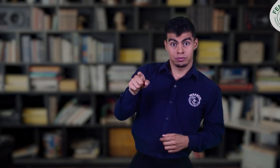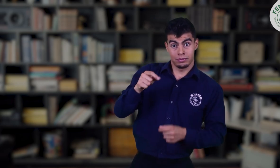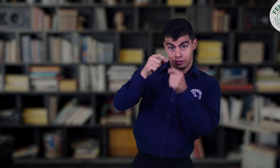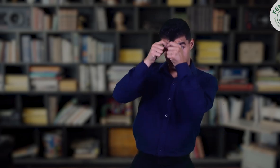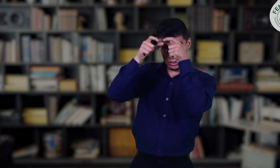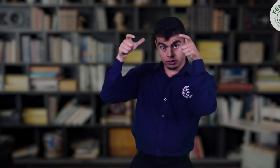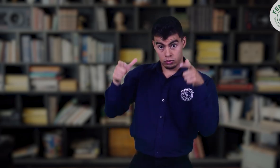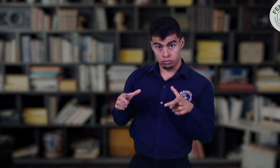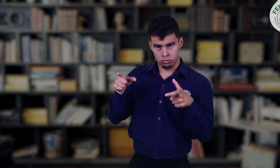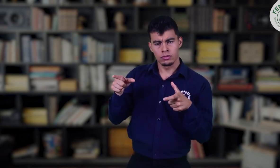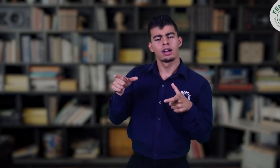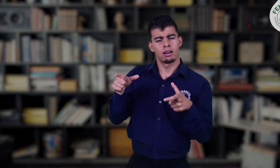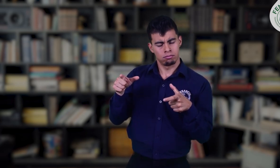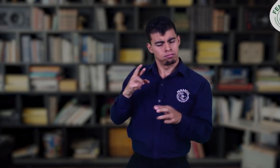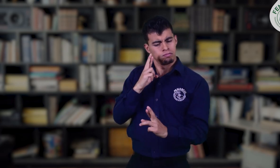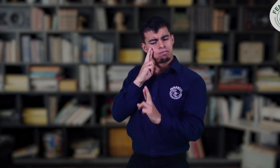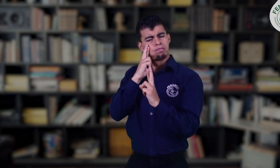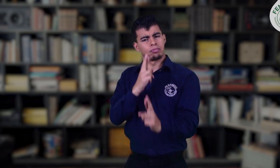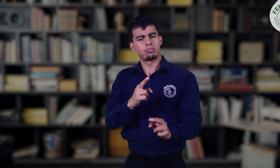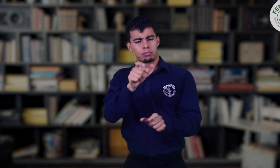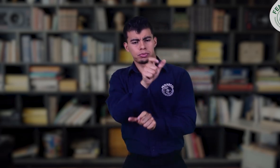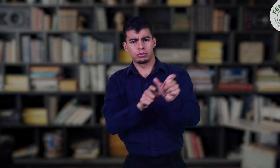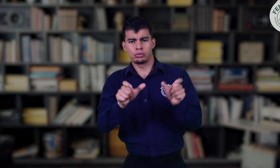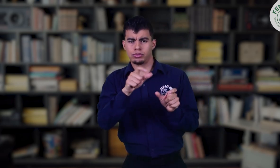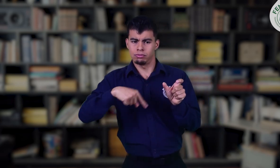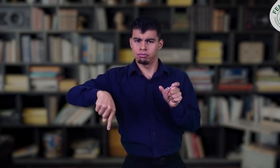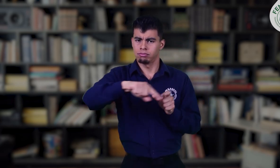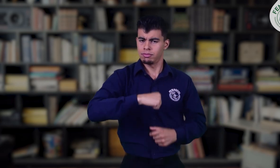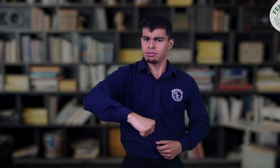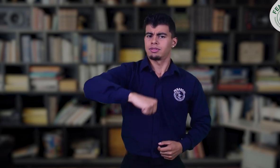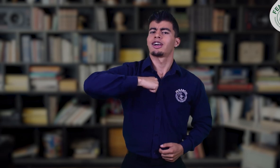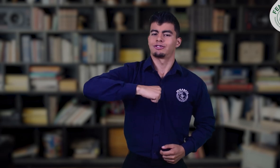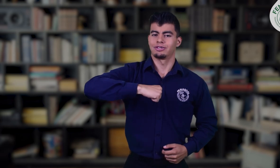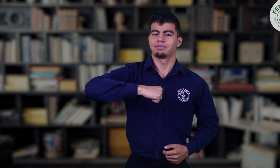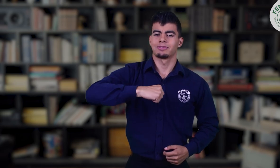Además, el Estado reconoce que todos tenemos derechos humanos.